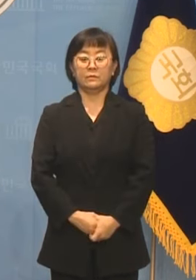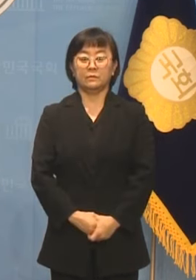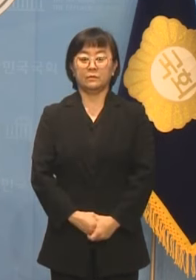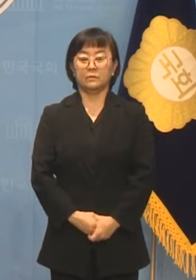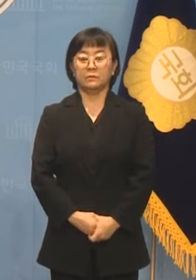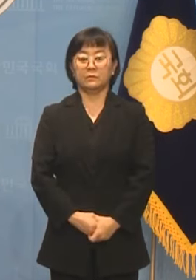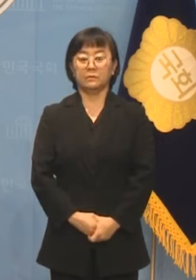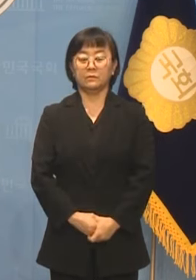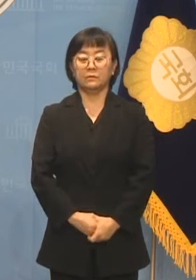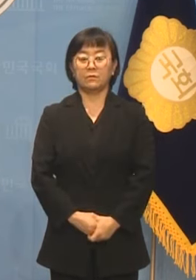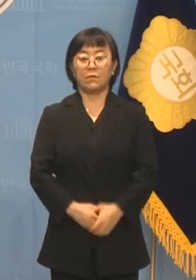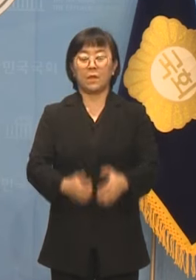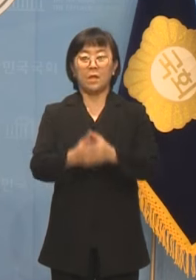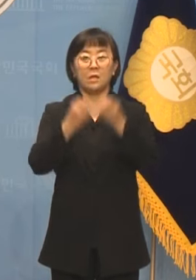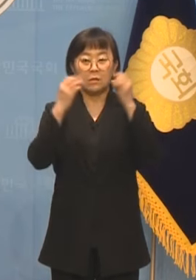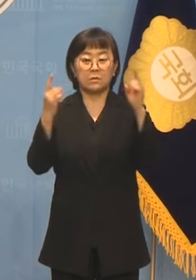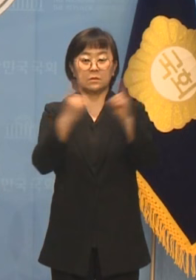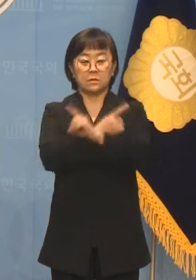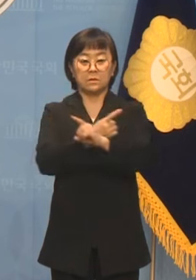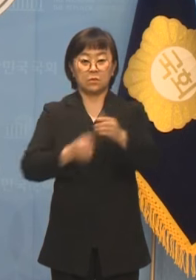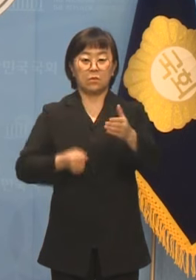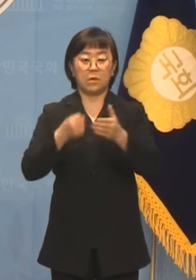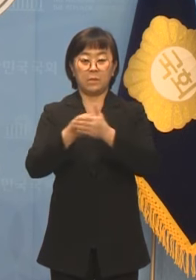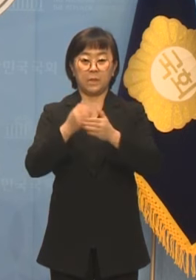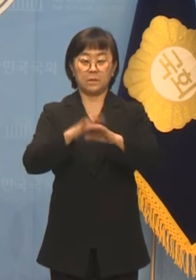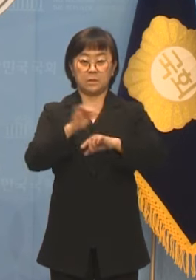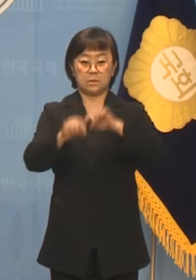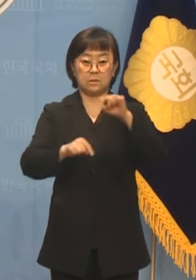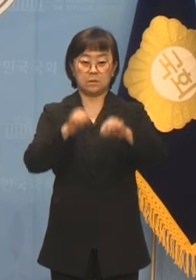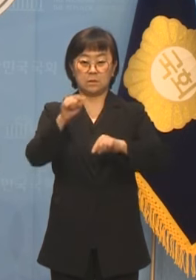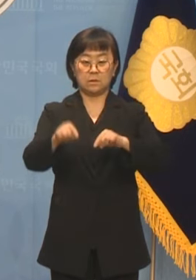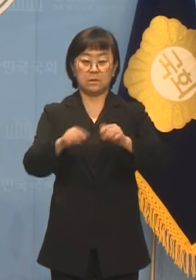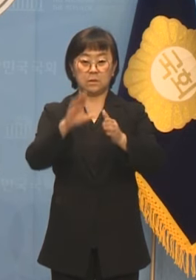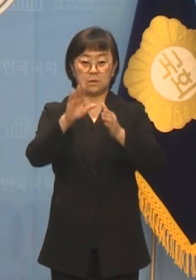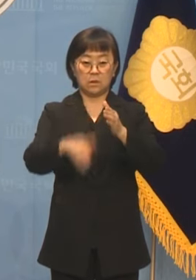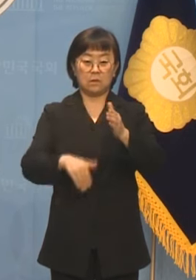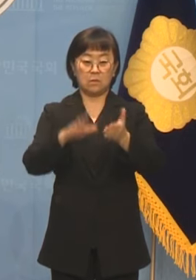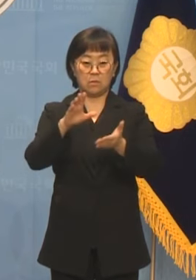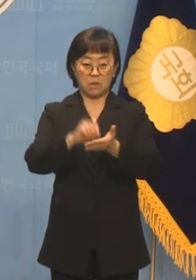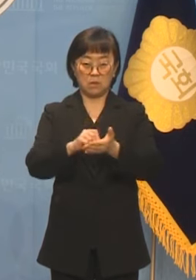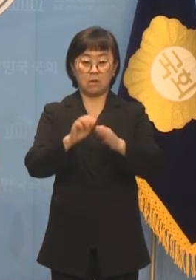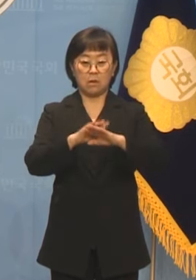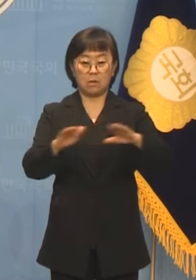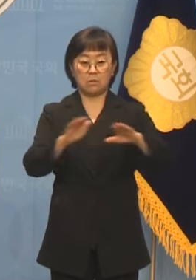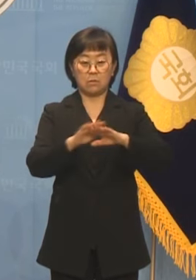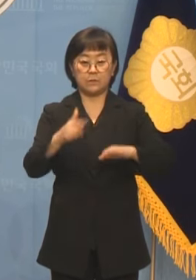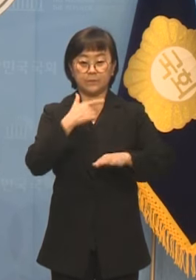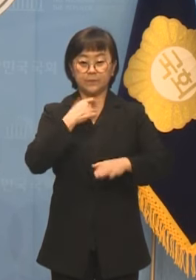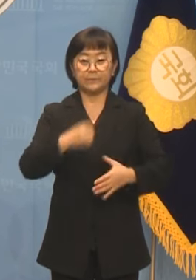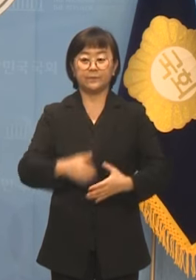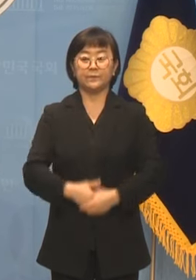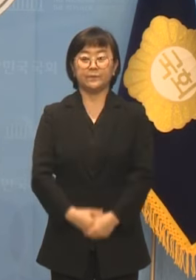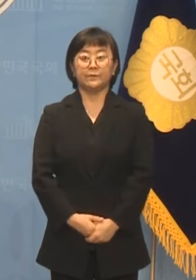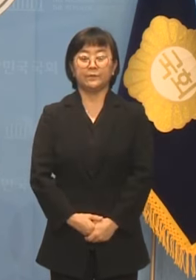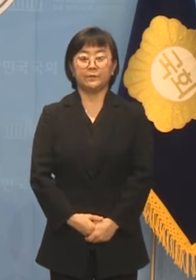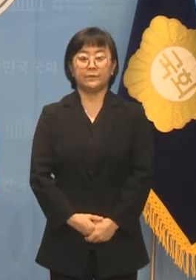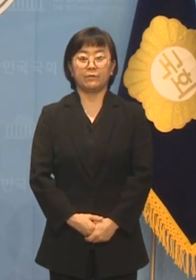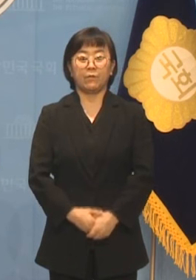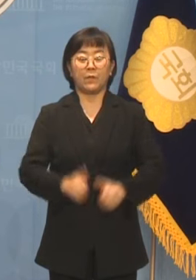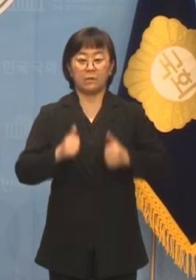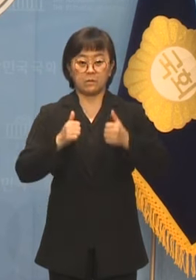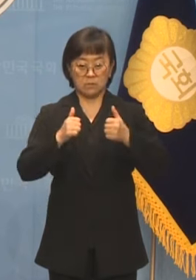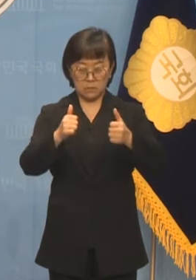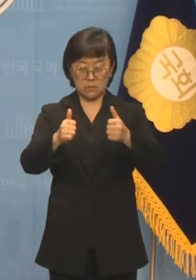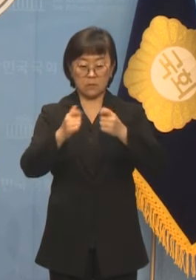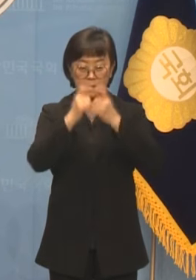과감한 혁신과 용감한 실천으로 시대적 과제를 해결하고 싶습니다 성실하게